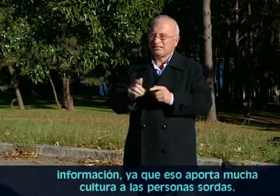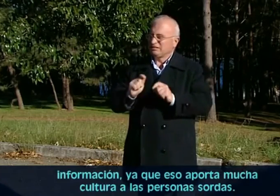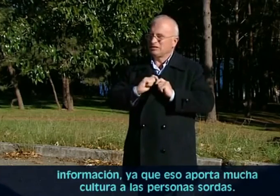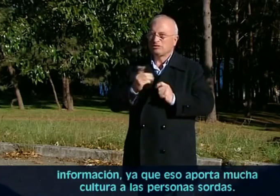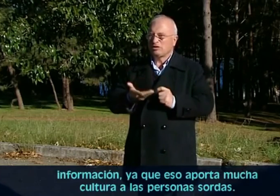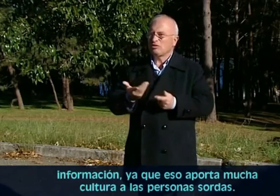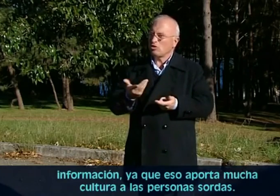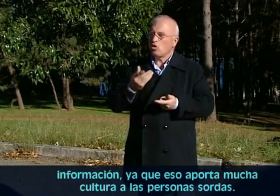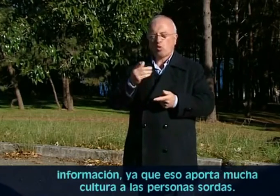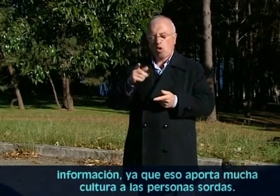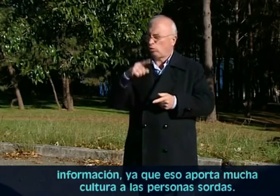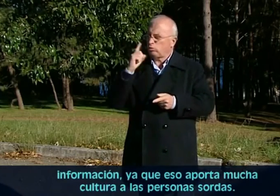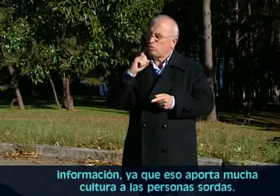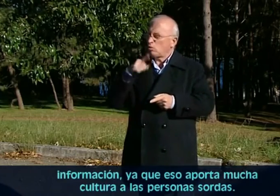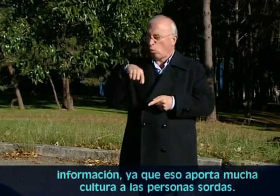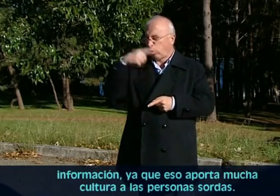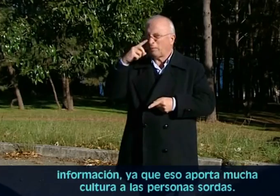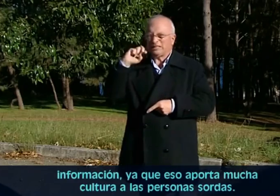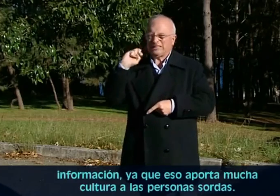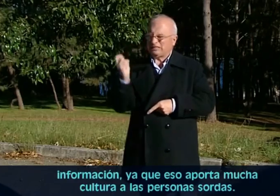aporta mucha cultura a las personas sordas.